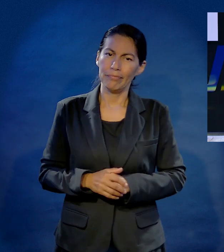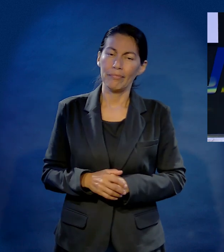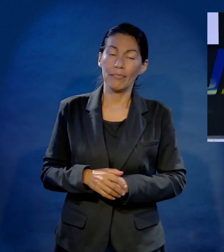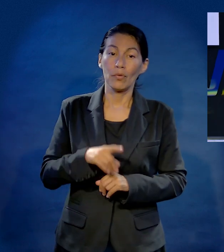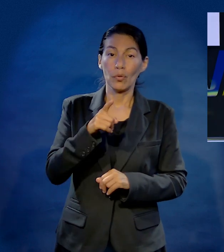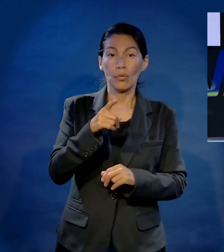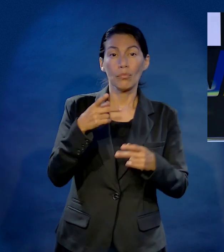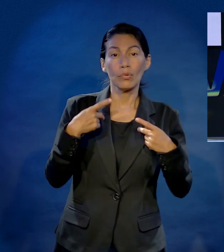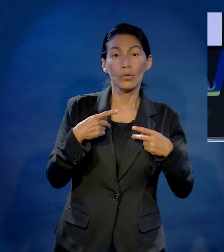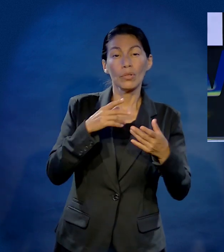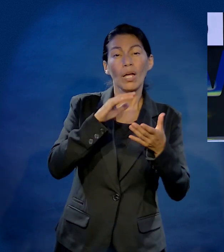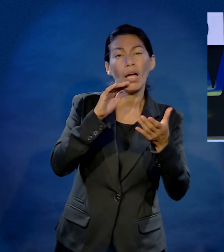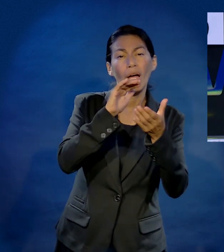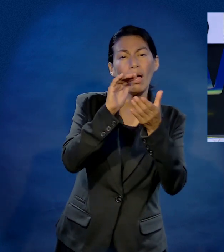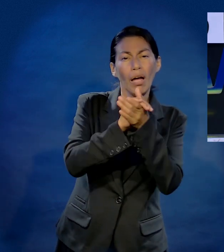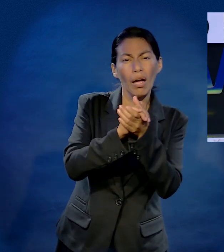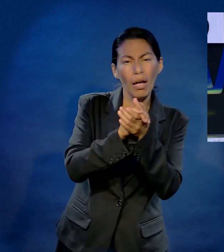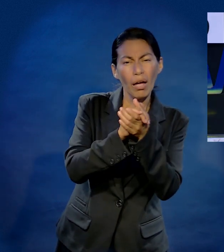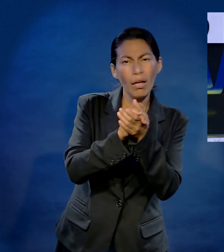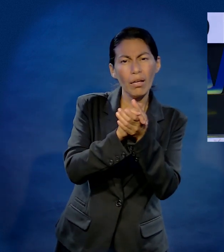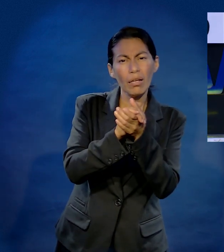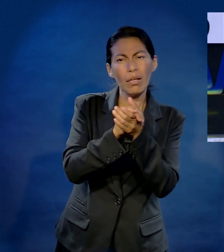Cásate con un hombre que tenga a Jesucristo en su corazón.